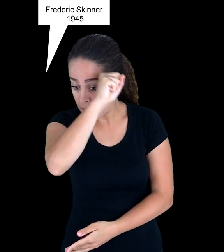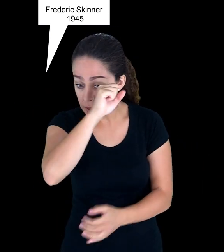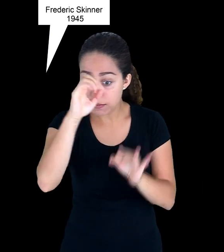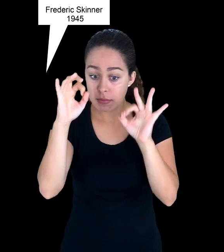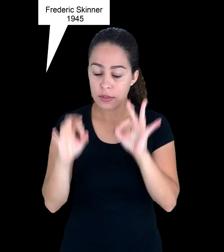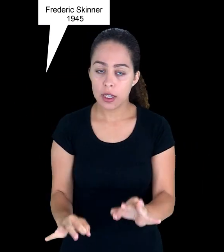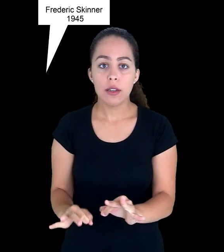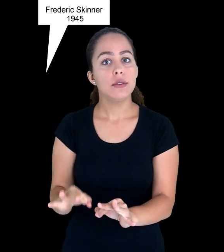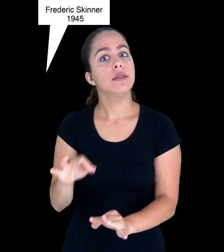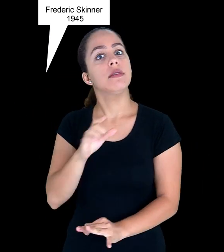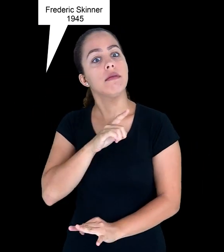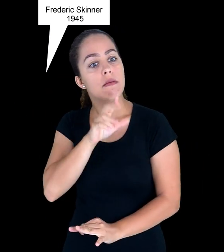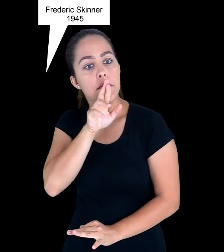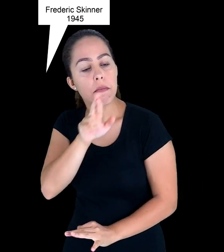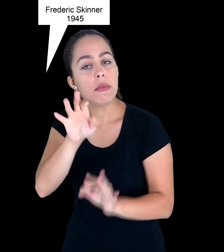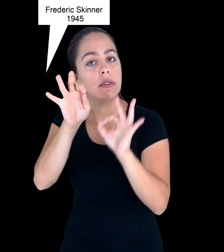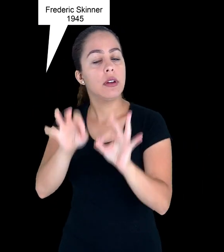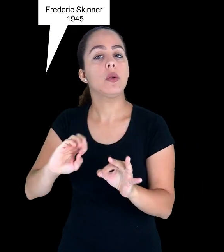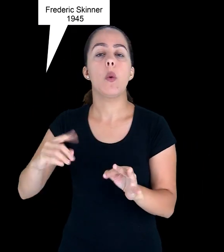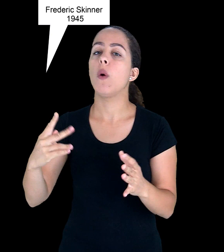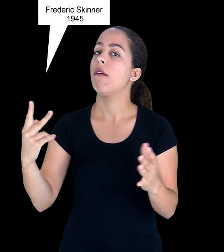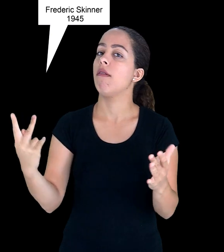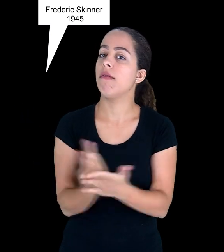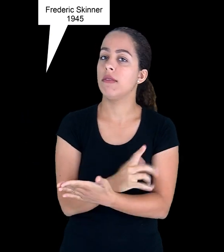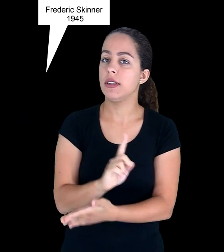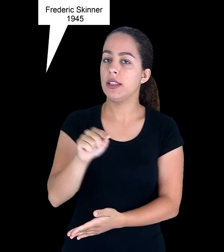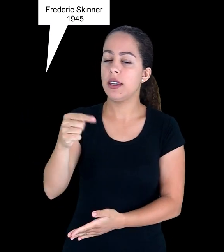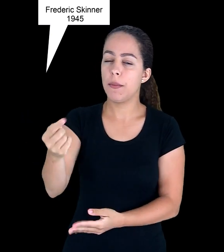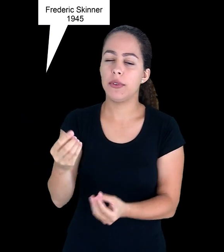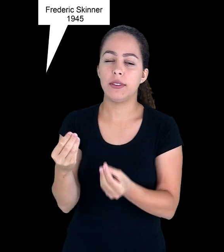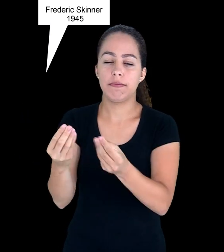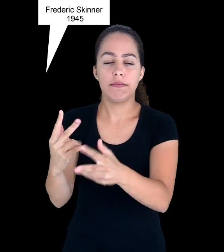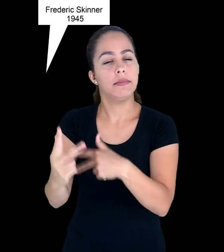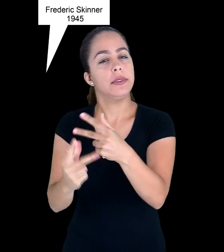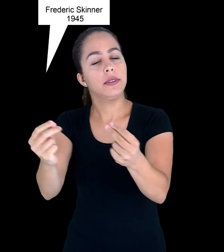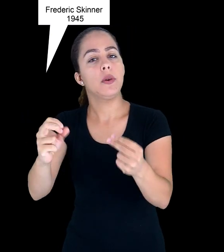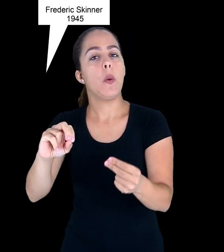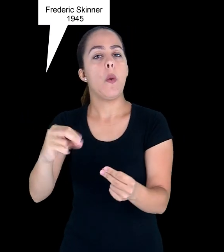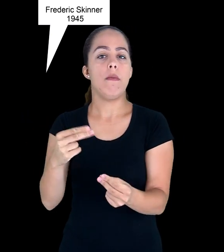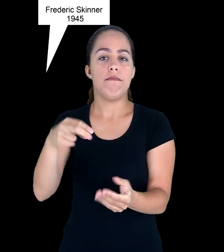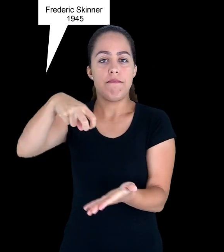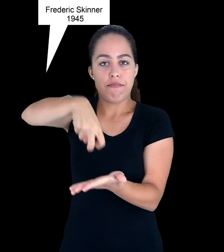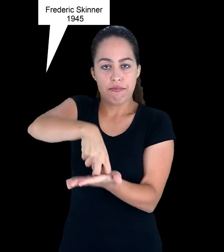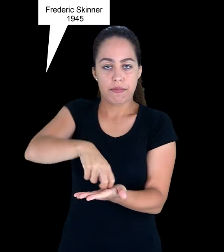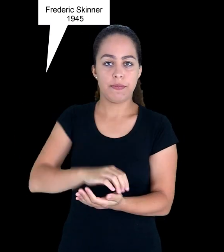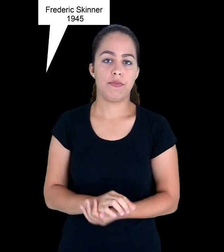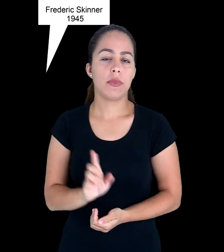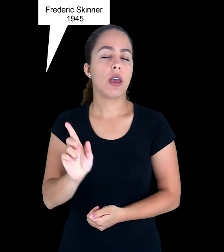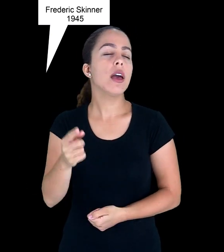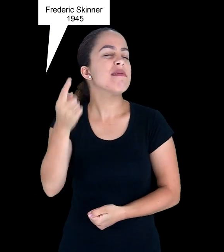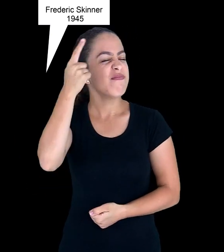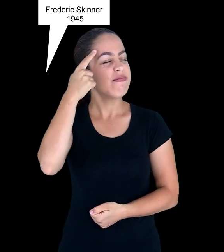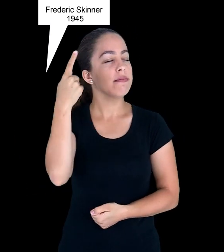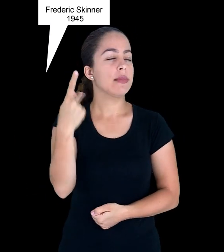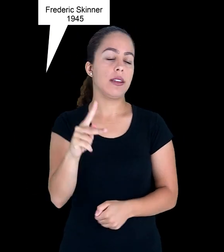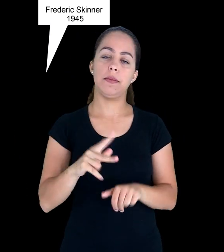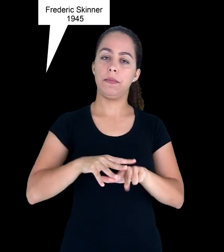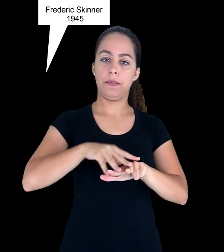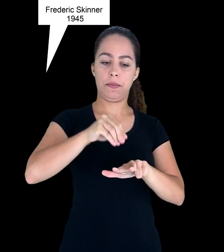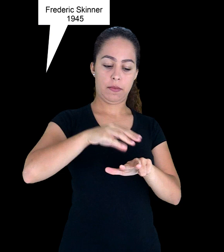resposta certa ou errada. Essa é a lógica do pensamento behaviorista. Como vocês estão vendo aí, a